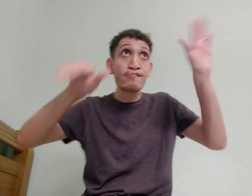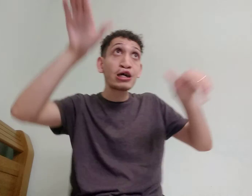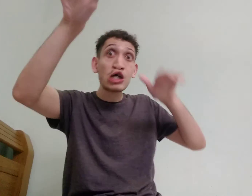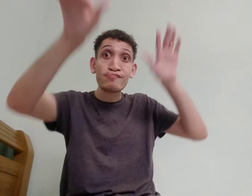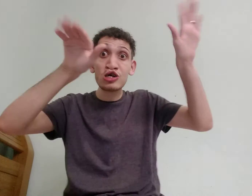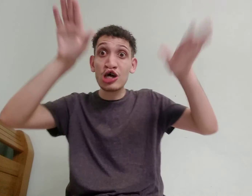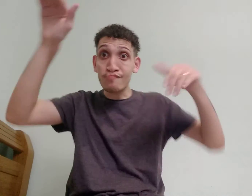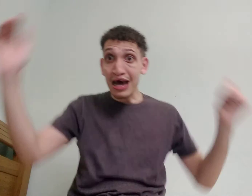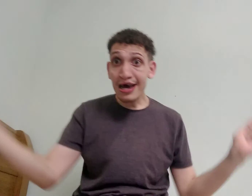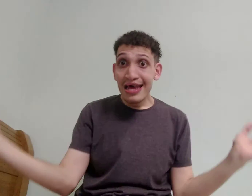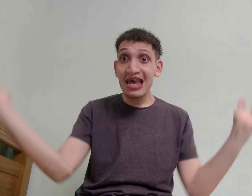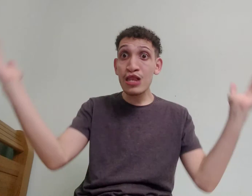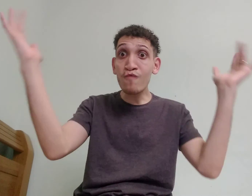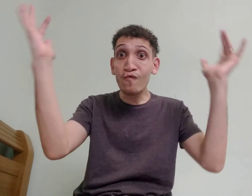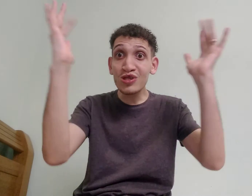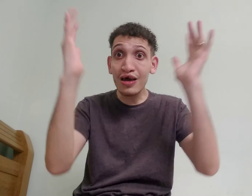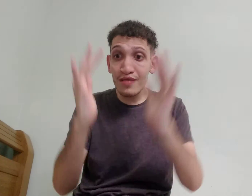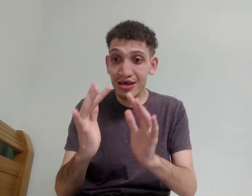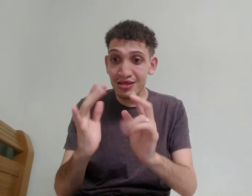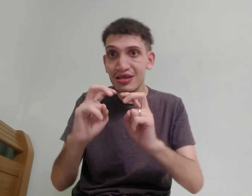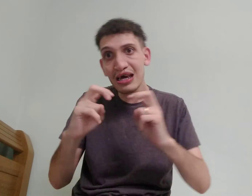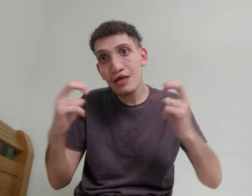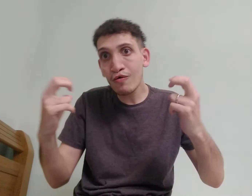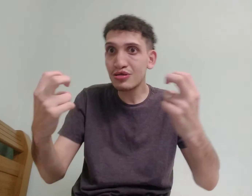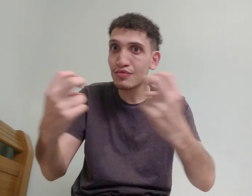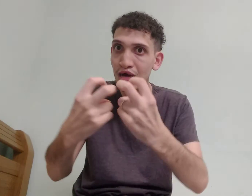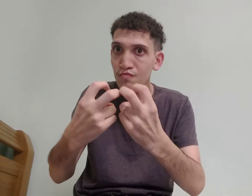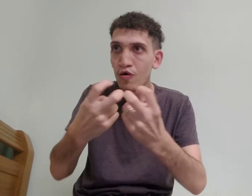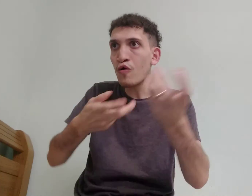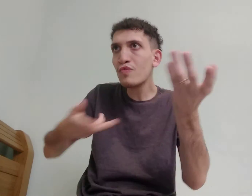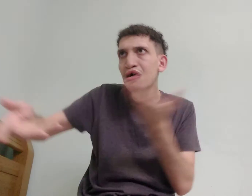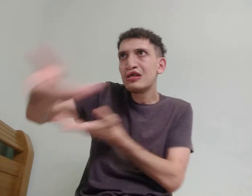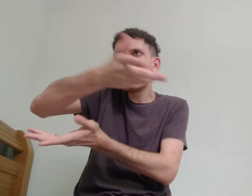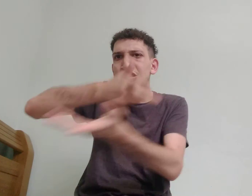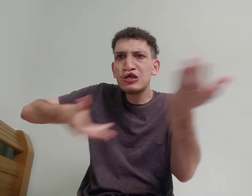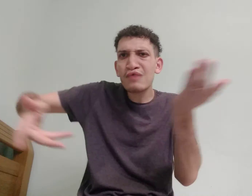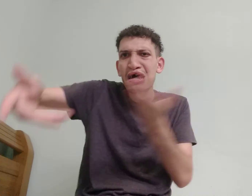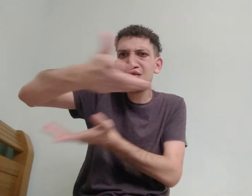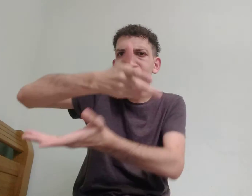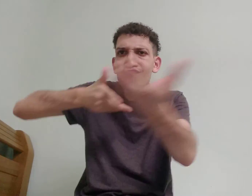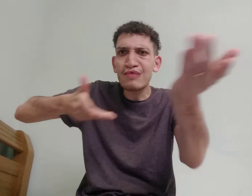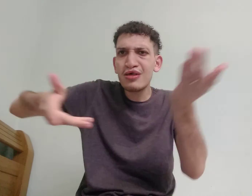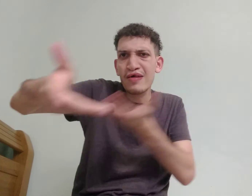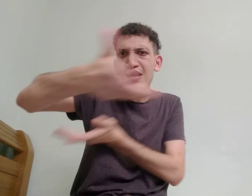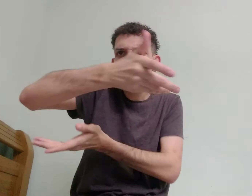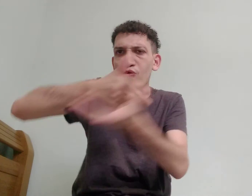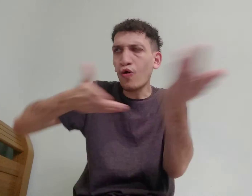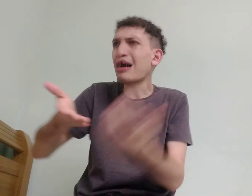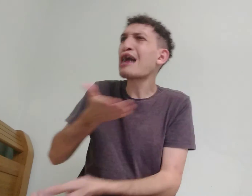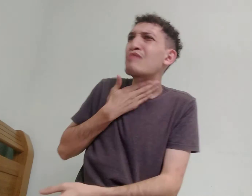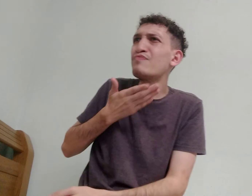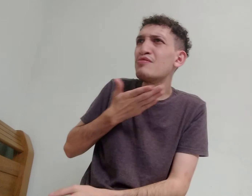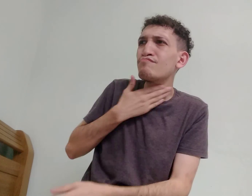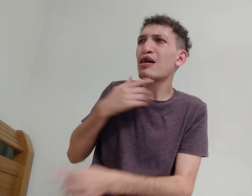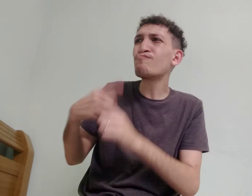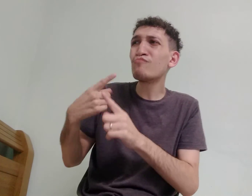chamar, chamar, eles vão vir até aqui, aí eles vão sentar e volta, e a gente vai, vai, né, trocar, bater papo, porque,